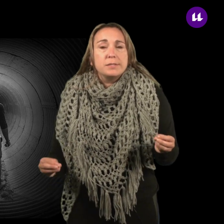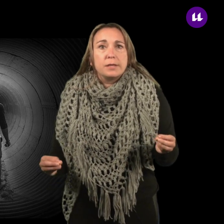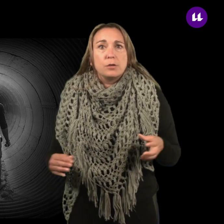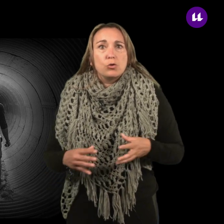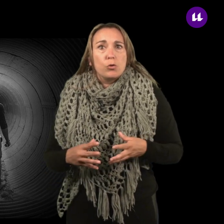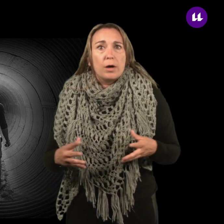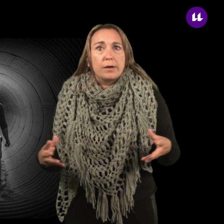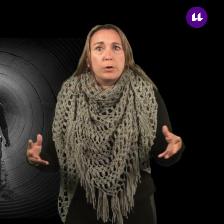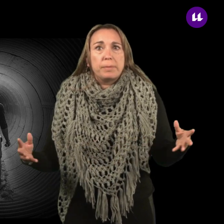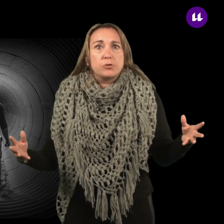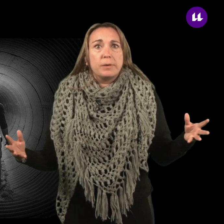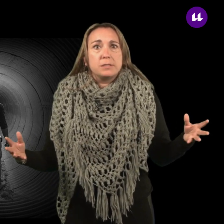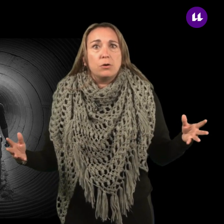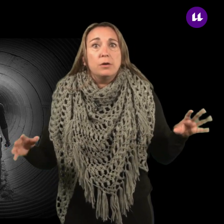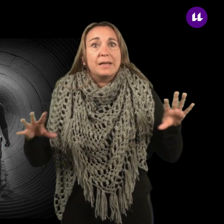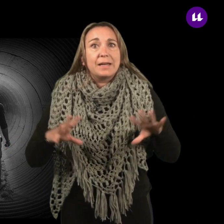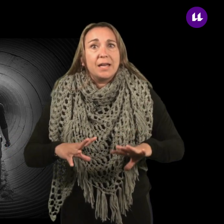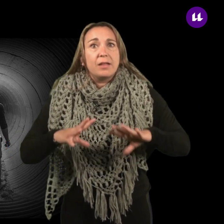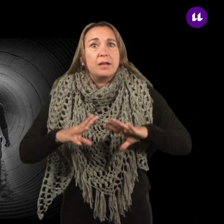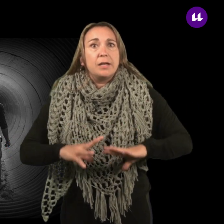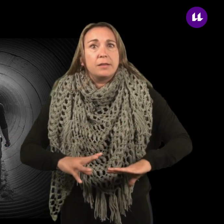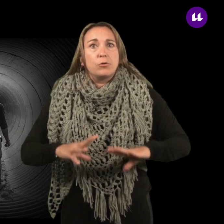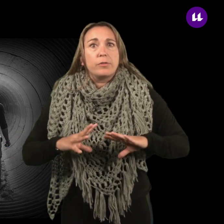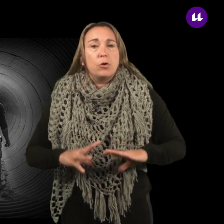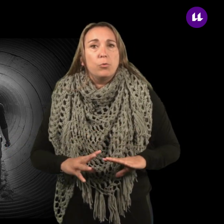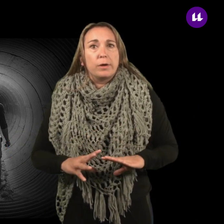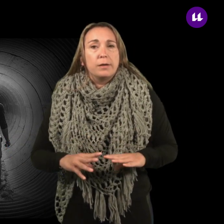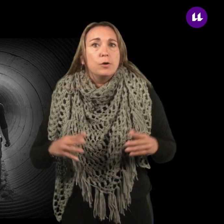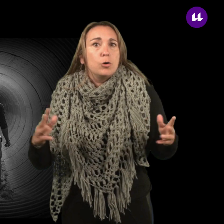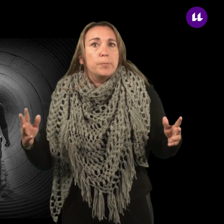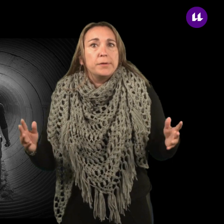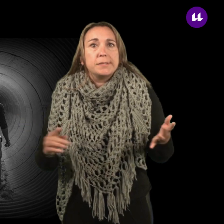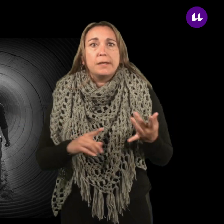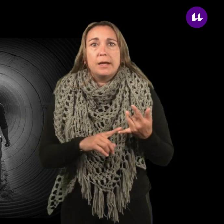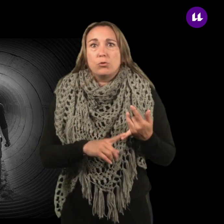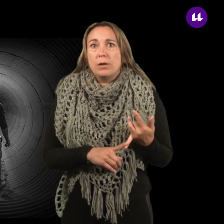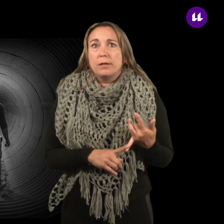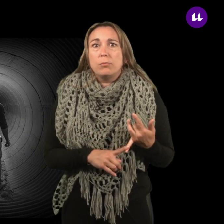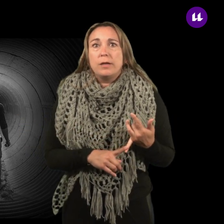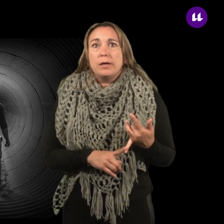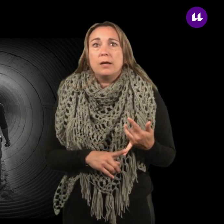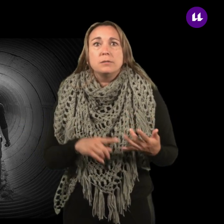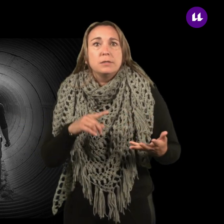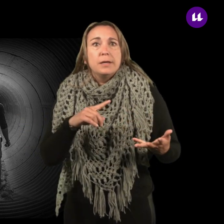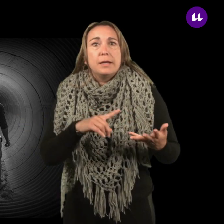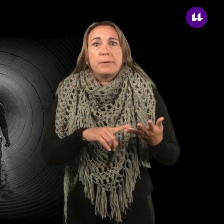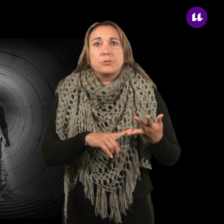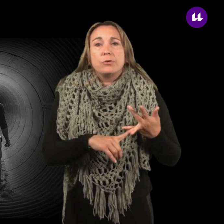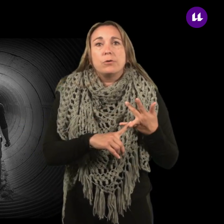ser todos aquellos espacios vacíos que quedan en el interior de los buques, como pueden ser el túnel de tuberías, espacios